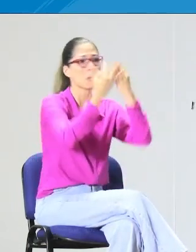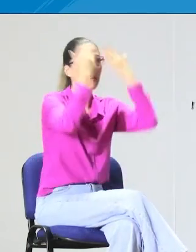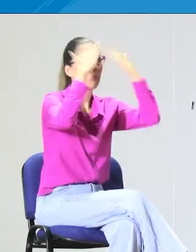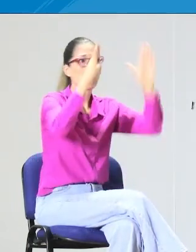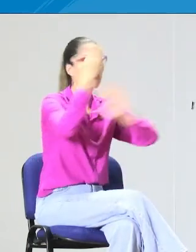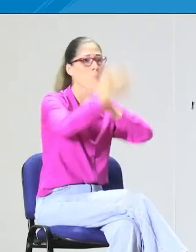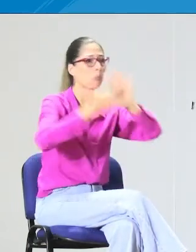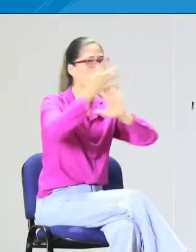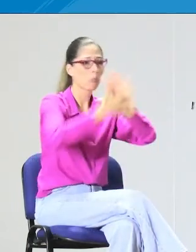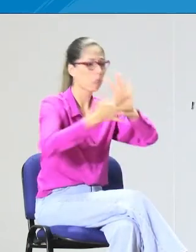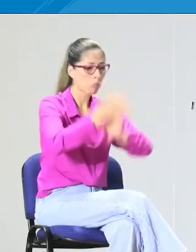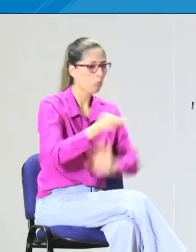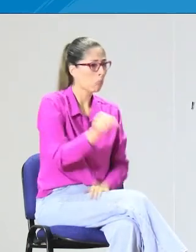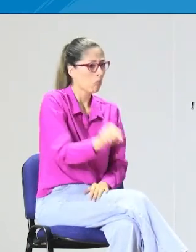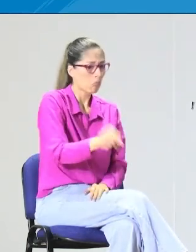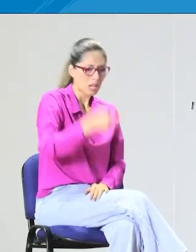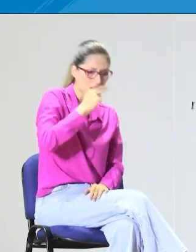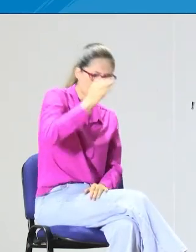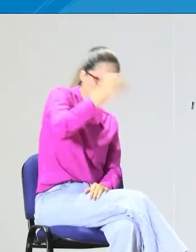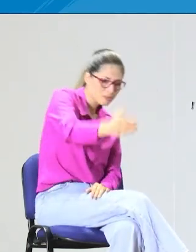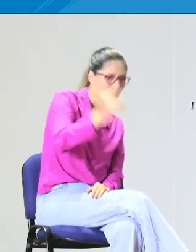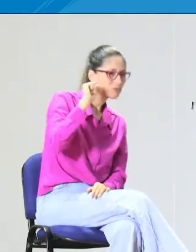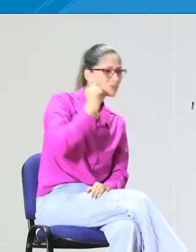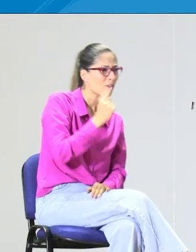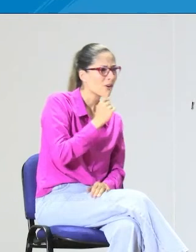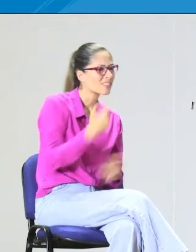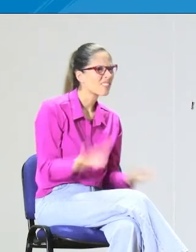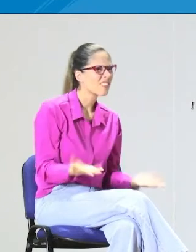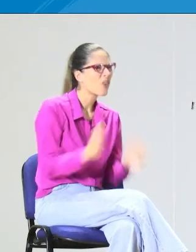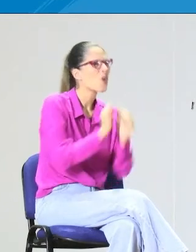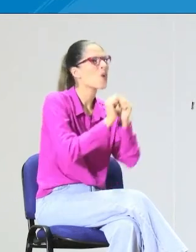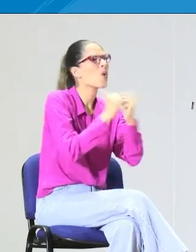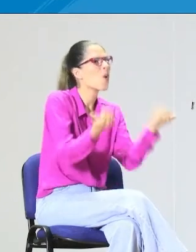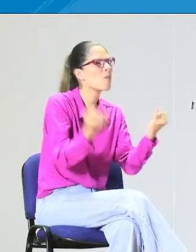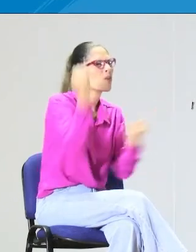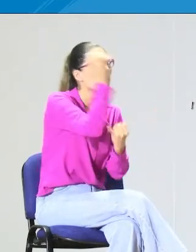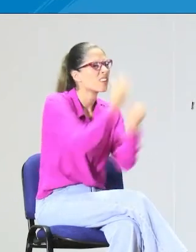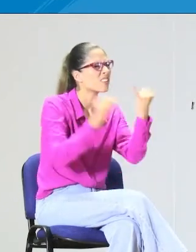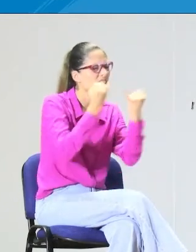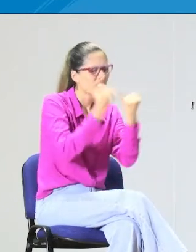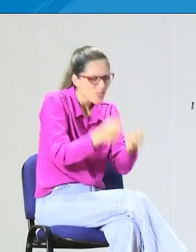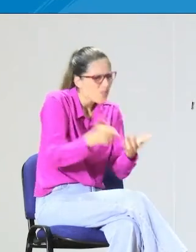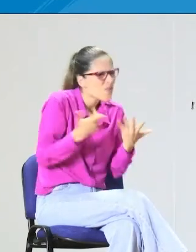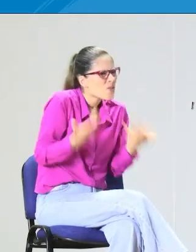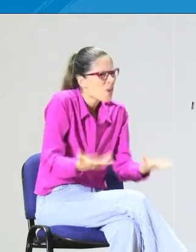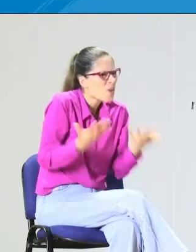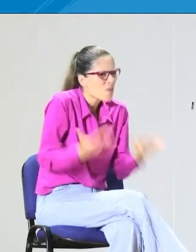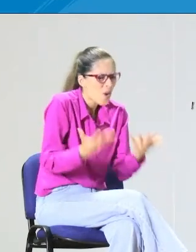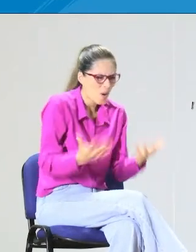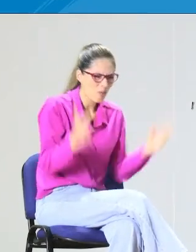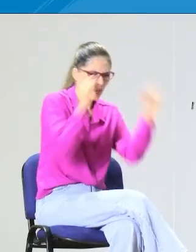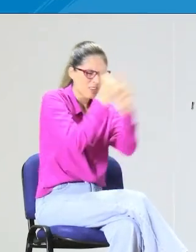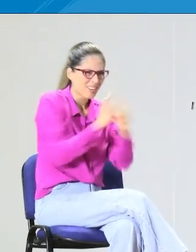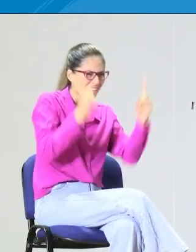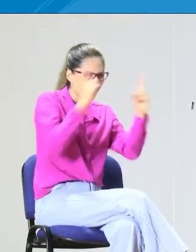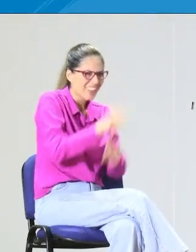pero no reconocen exactamente los roles familiares y no tienen una adquisición de la lengua. Entonces, ¿cómo